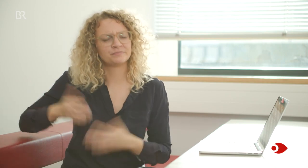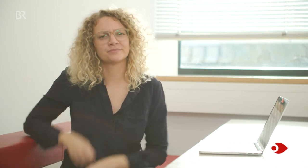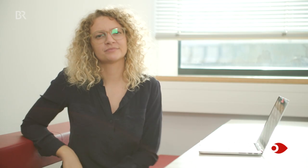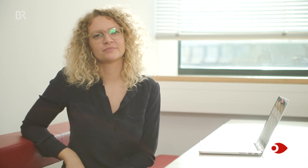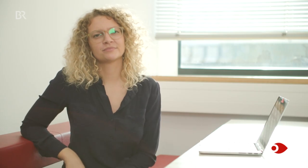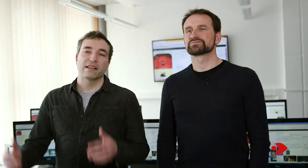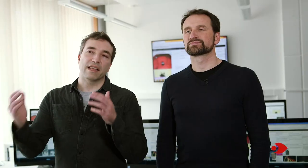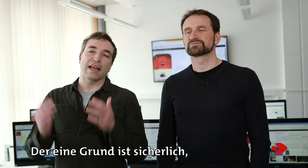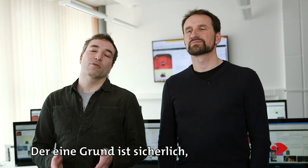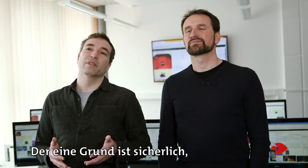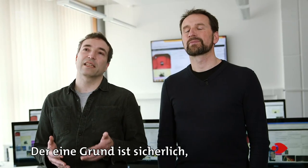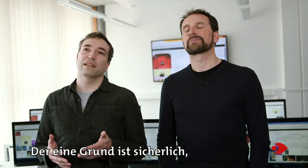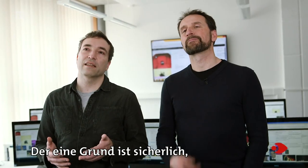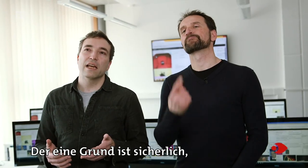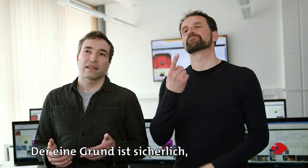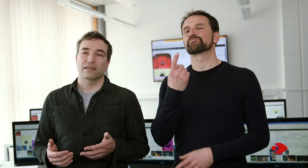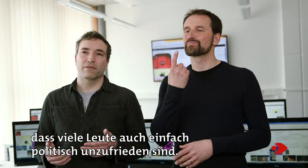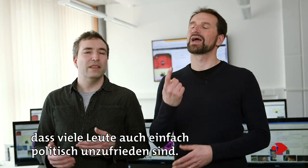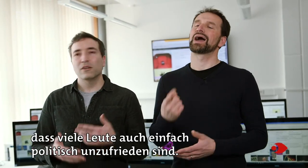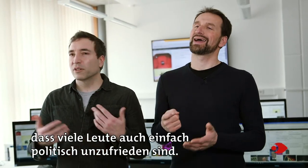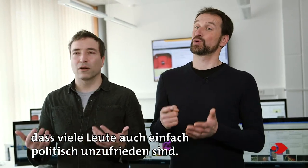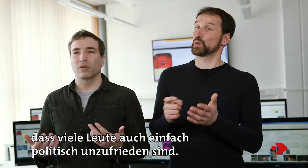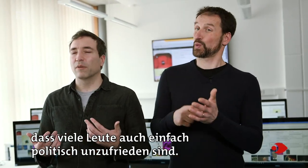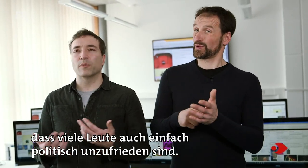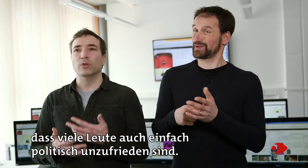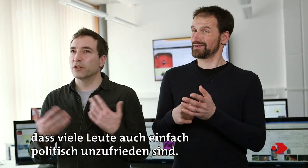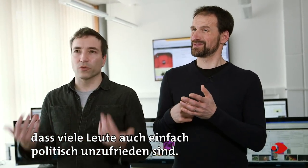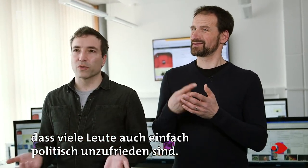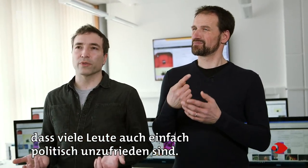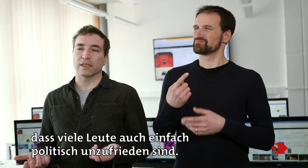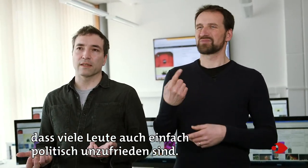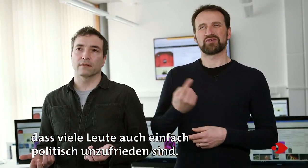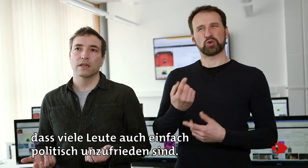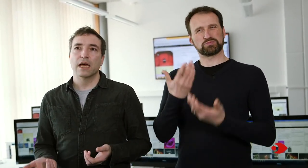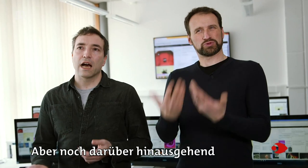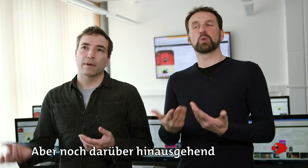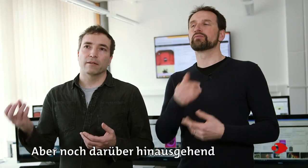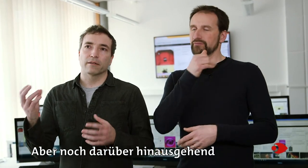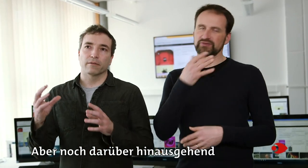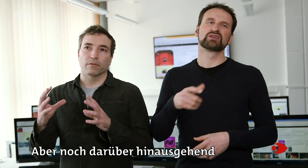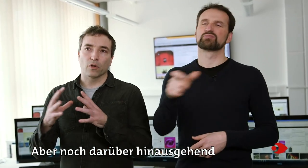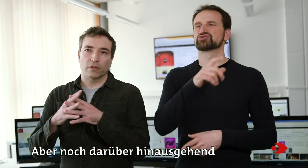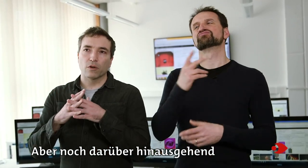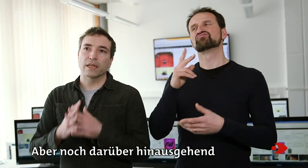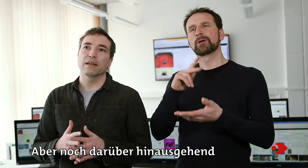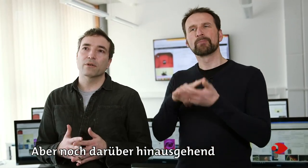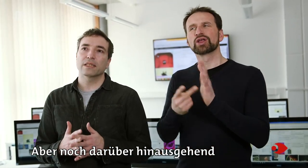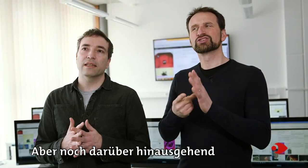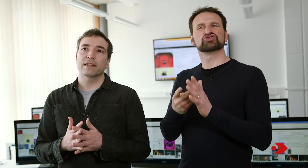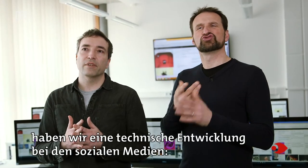Der eine Grund ist sicherlich, dass viele Leute auch einfach politisch unzufrieden sind. Aber noch darüber hinausgehend haben wir